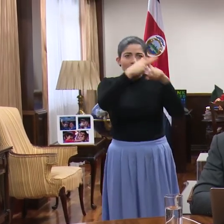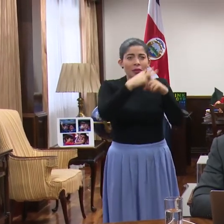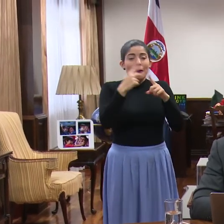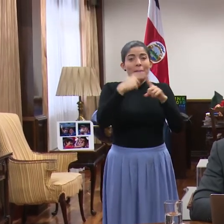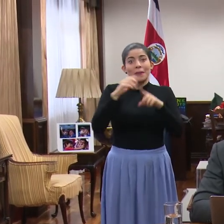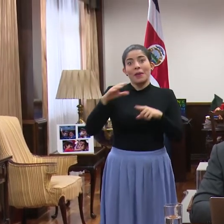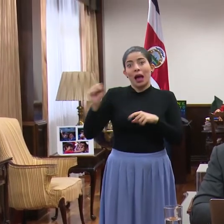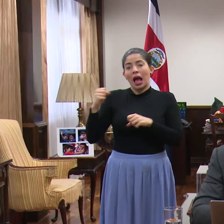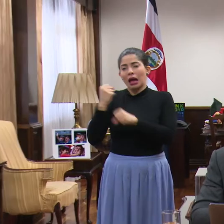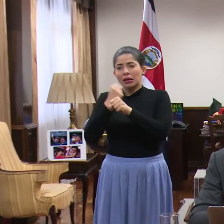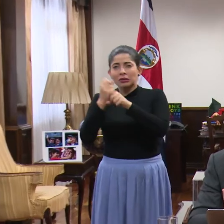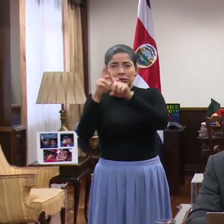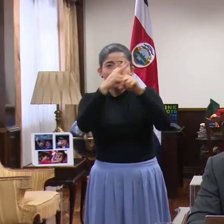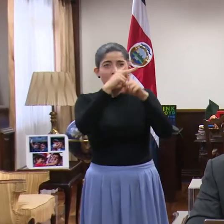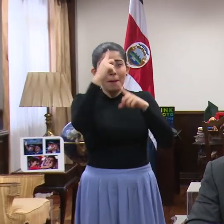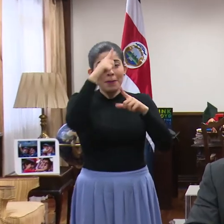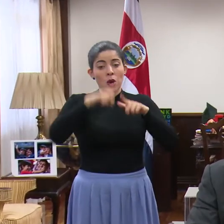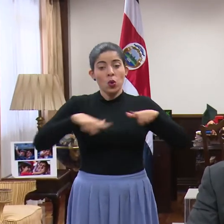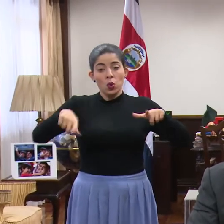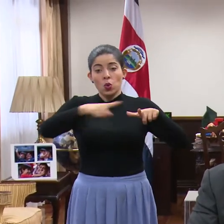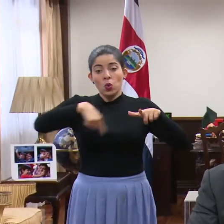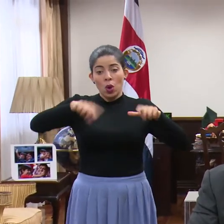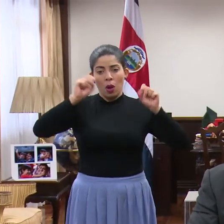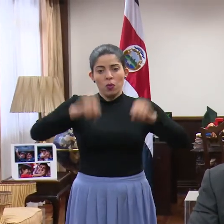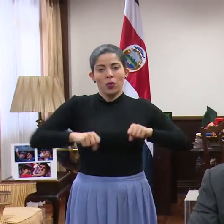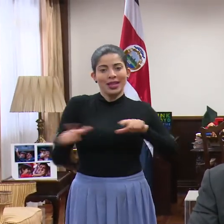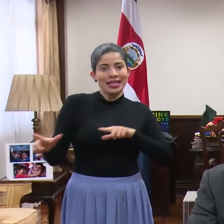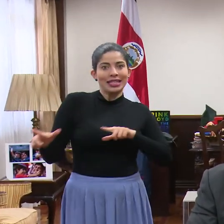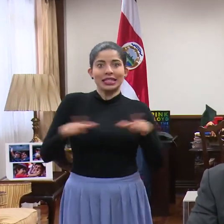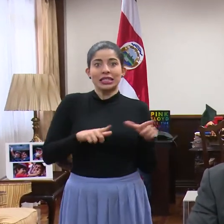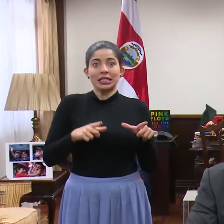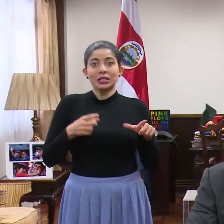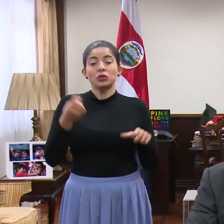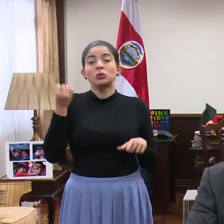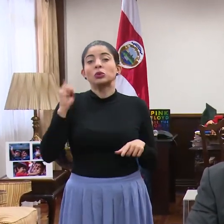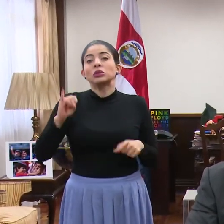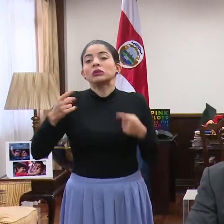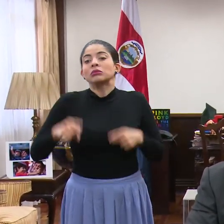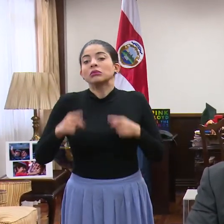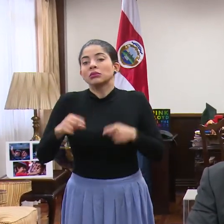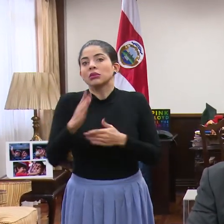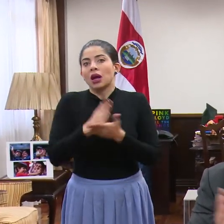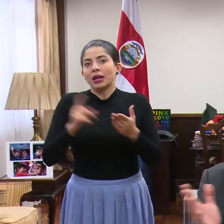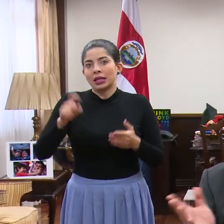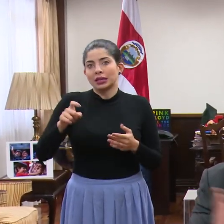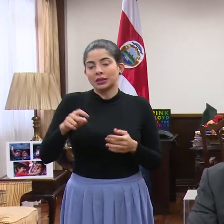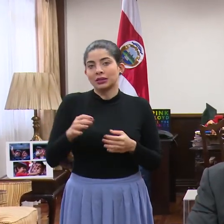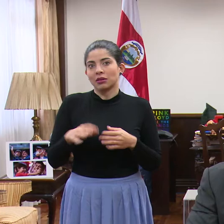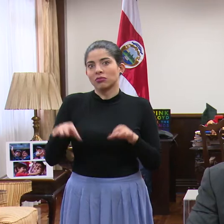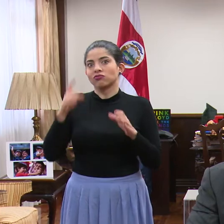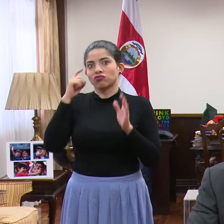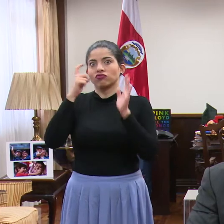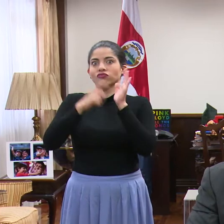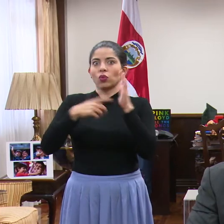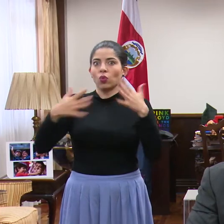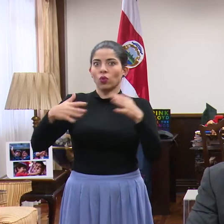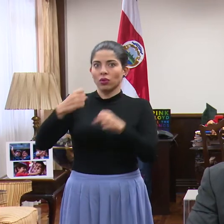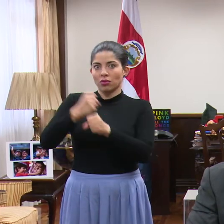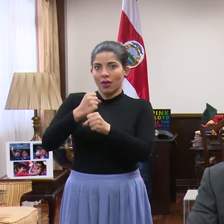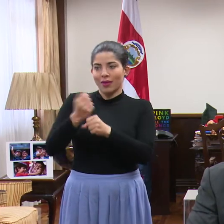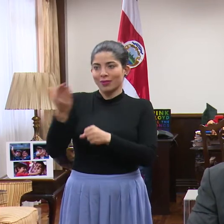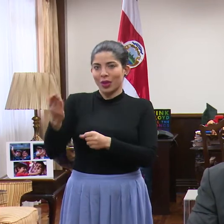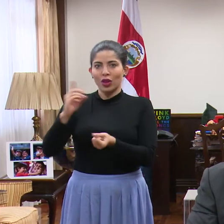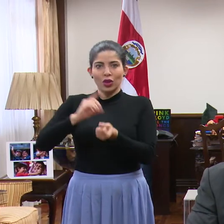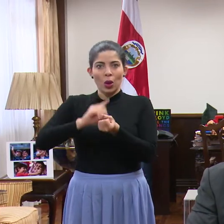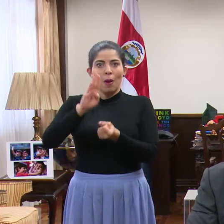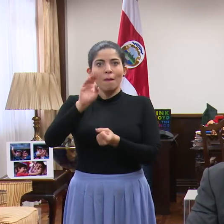caja, para tener ese espacio listo en caso de eventualidades. Entonces quiero destacar ese trabajo en el cual también el doctor